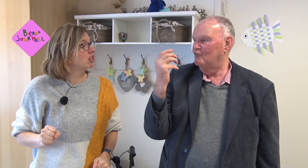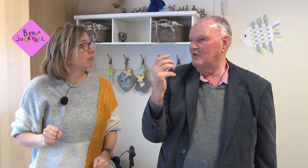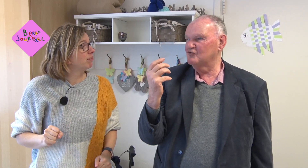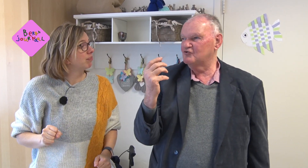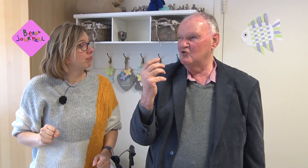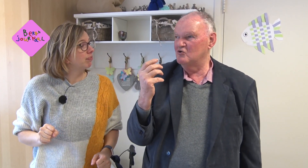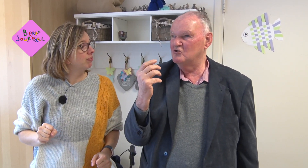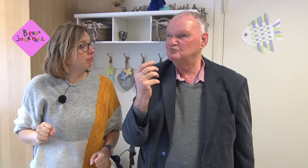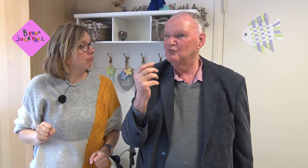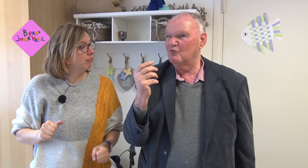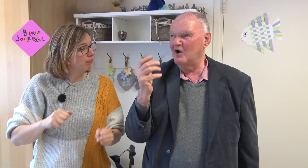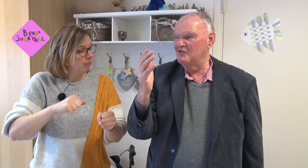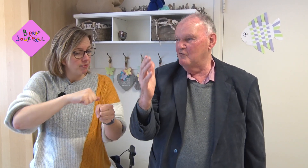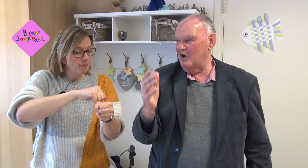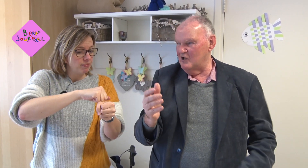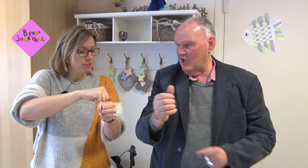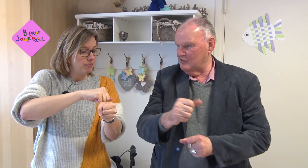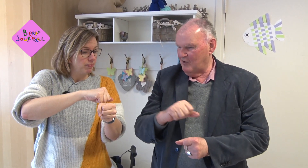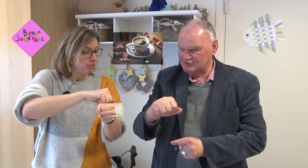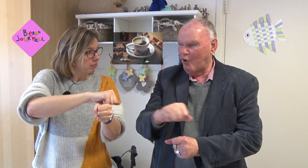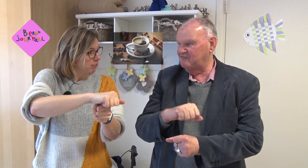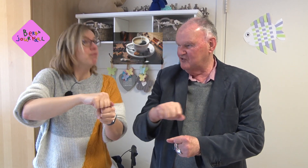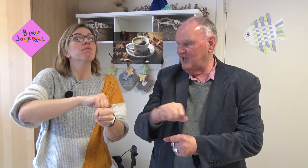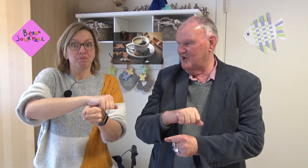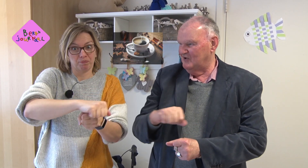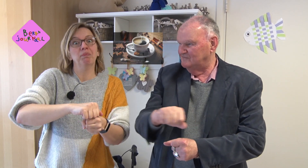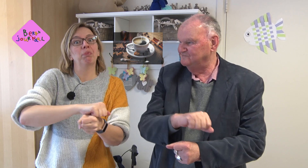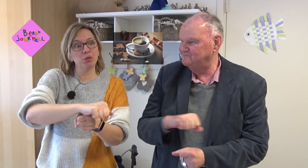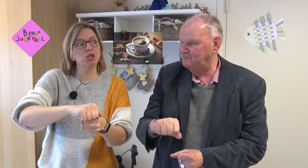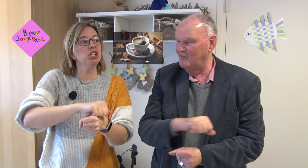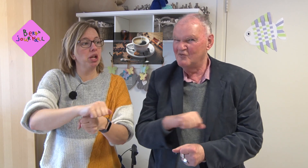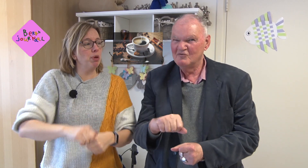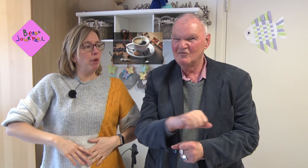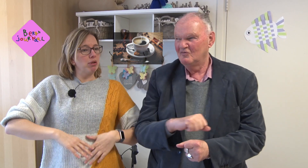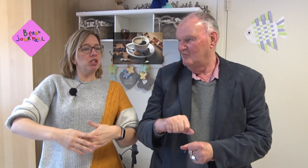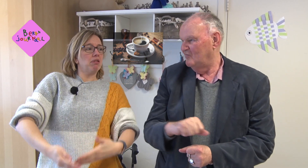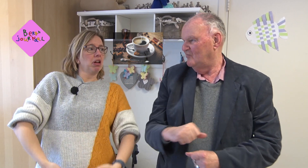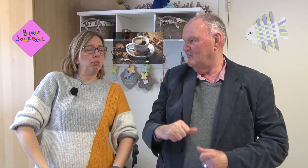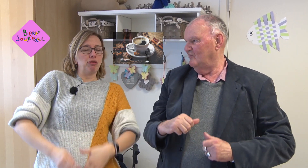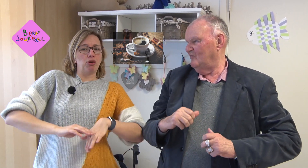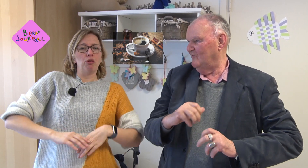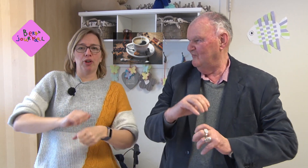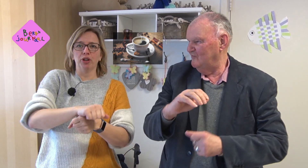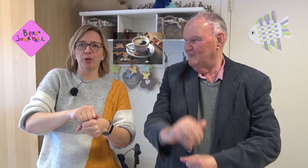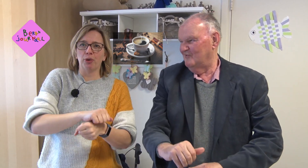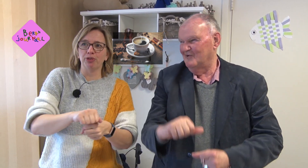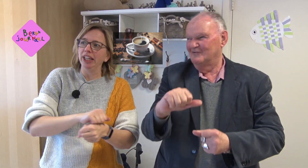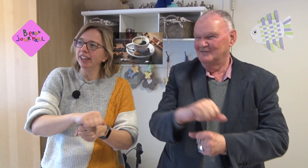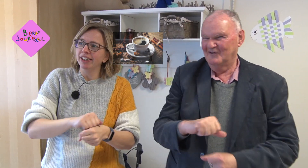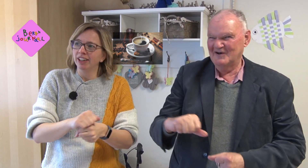koffie drinken precies nou mijn buik is nou helemaal vol van al die koffie ja